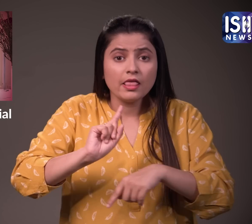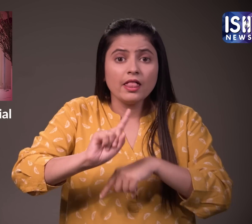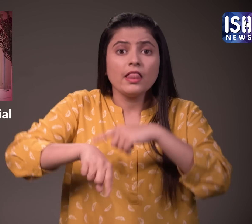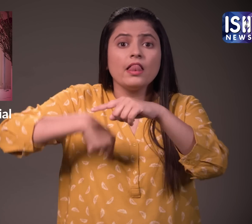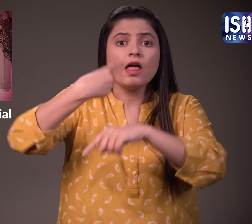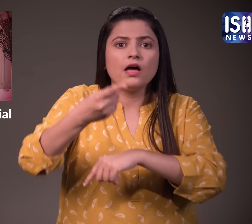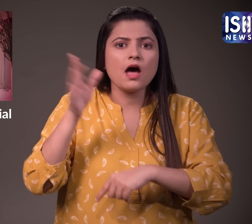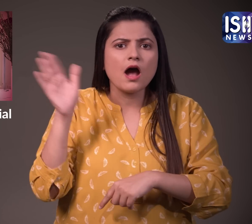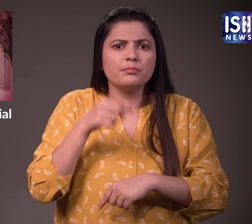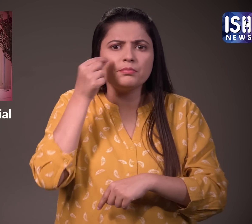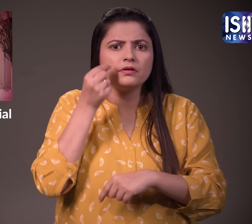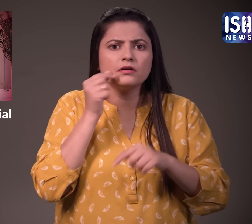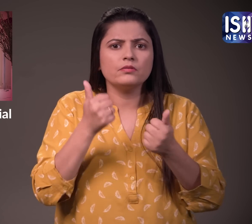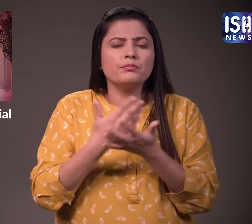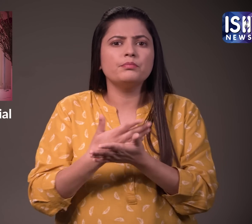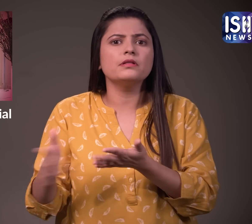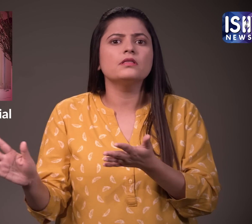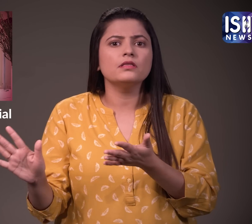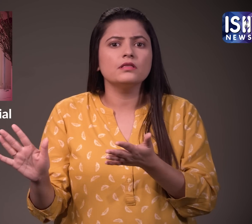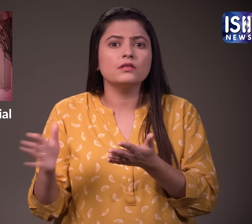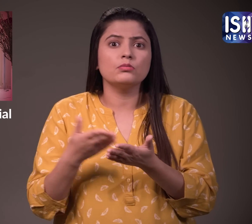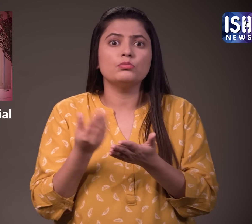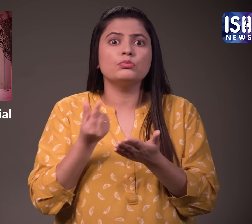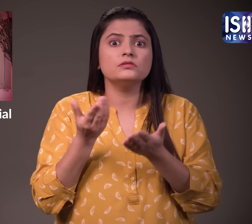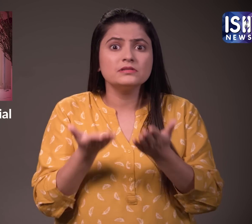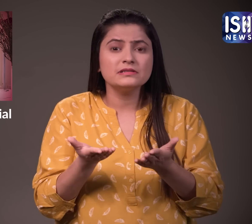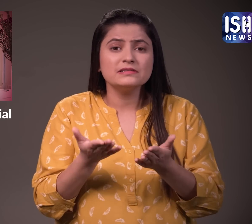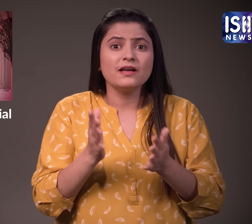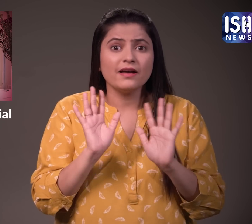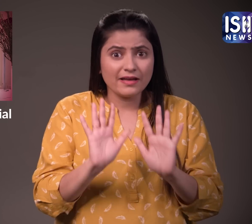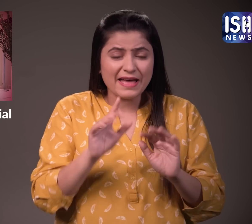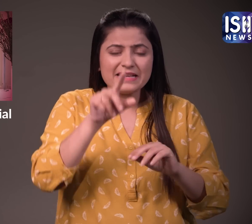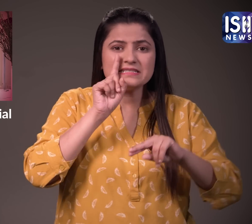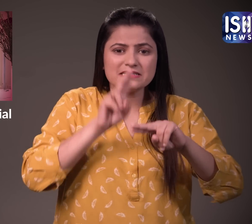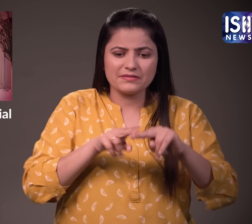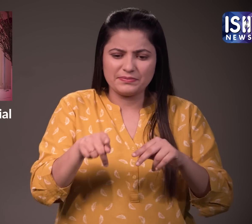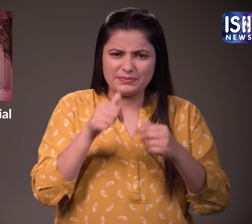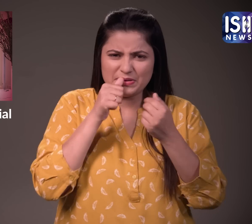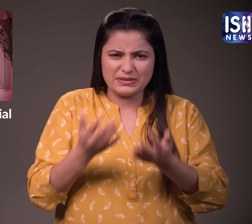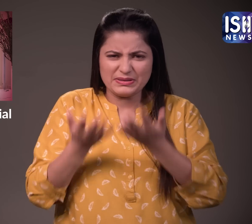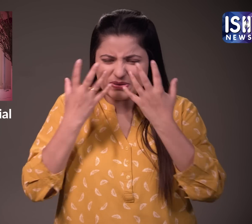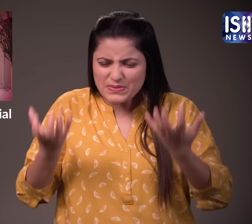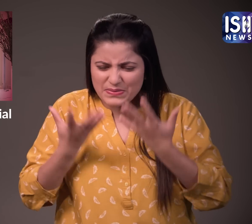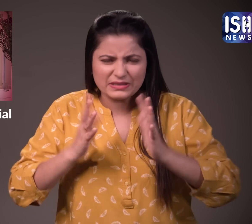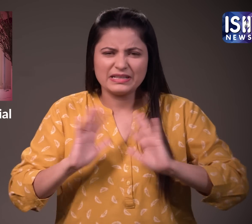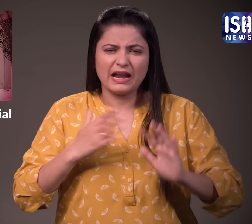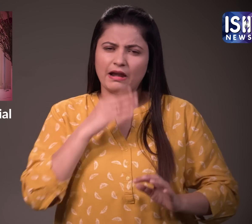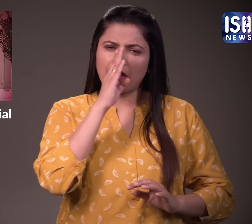यह भविश्य में मुहासे और blackheads को रोकने में भी मदद करता है अगर आप बिना चेहरे पर भाप लिए